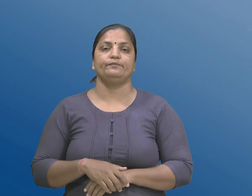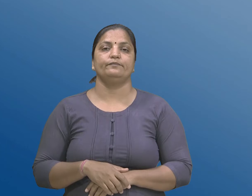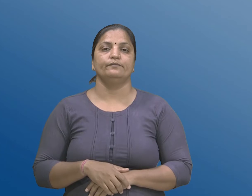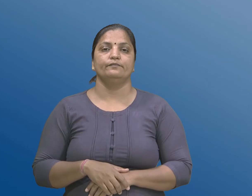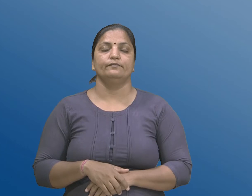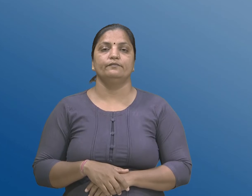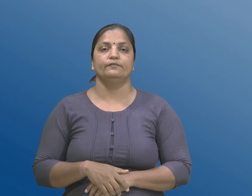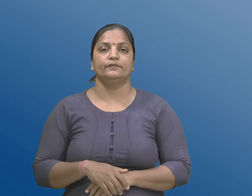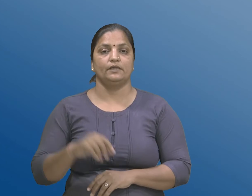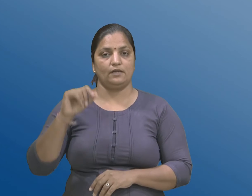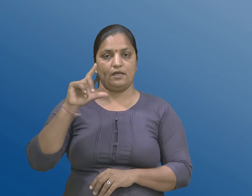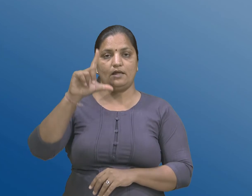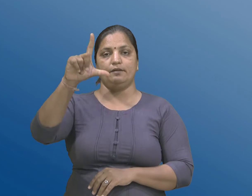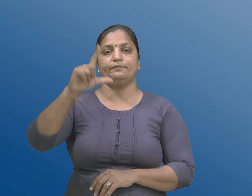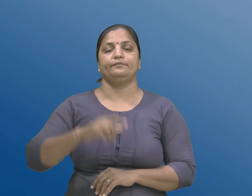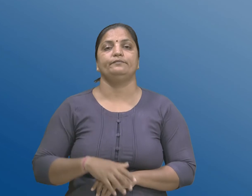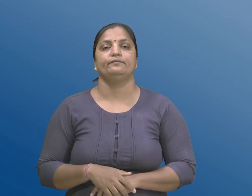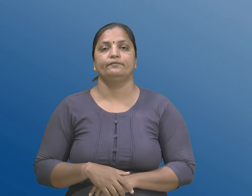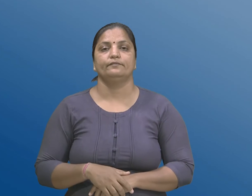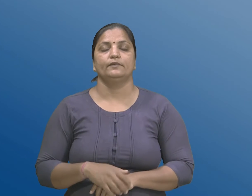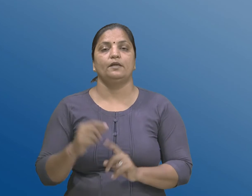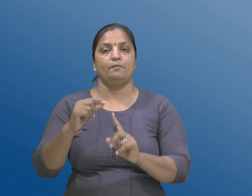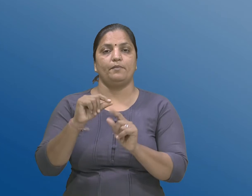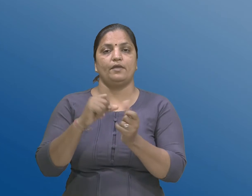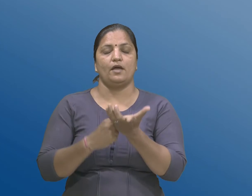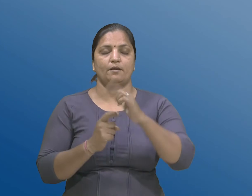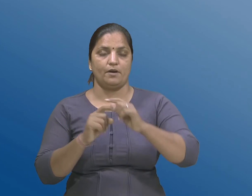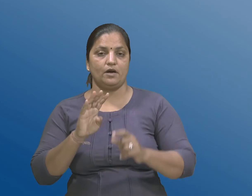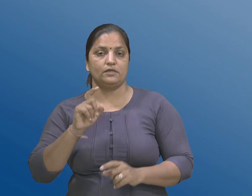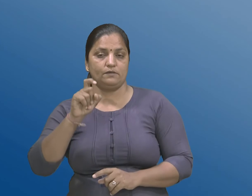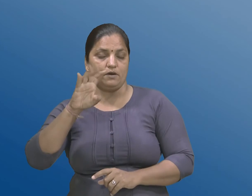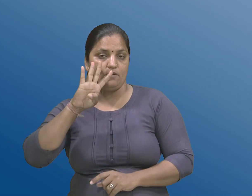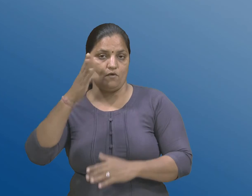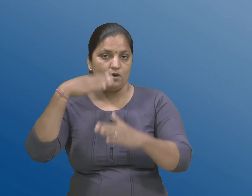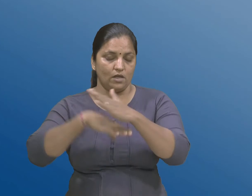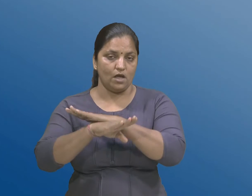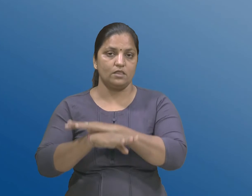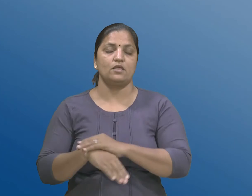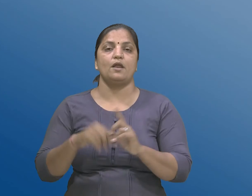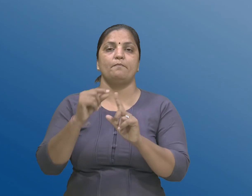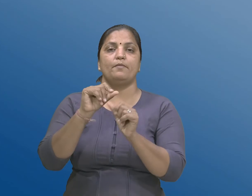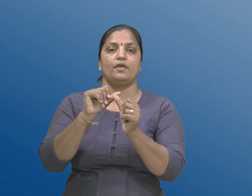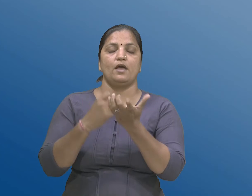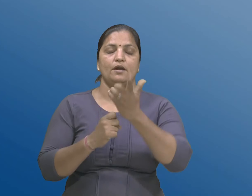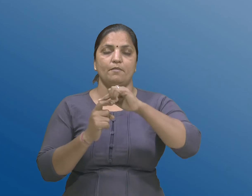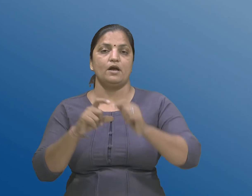K. खंड चुम्मोतिर ना पेटा खंड 7 हेठर चीफ कमिश्नर नी